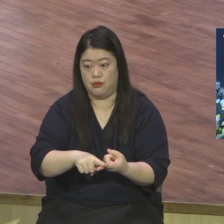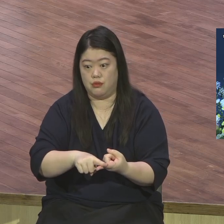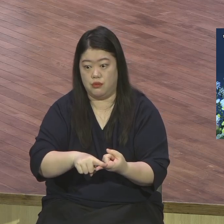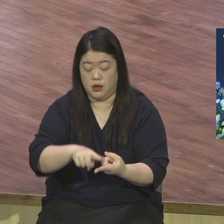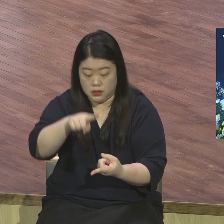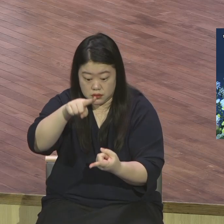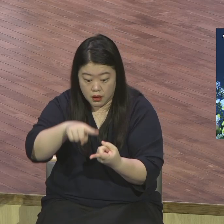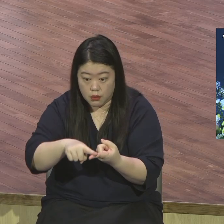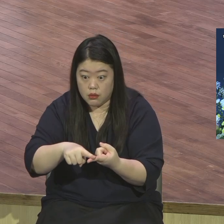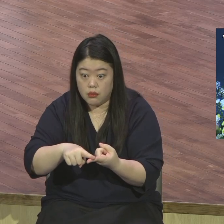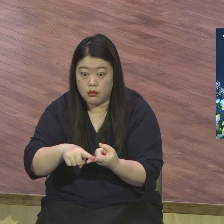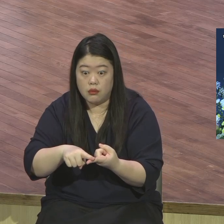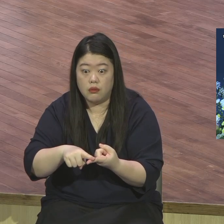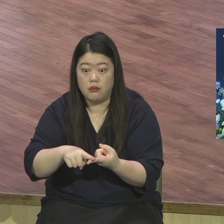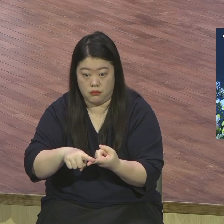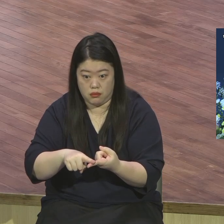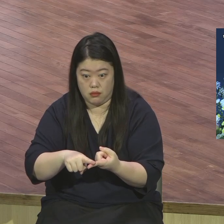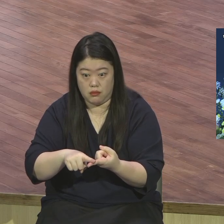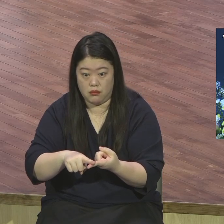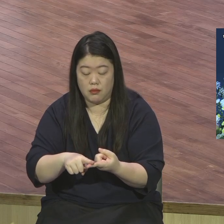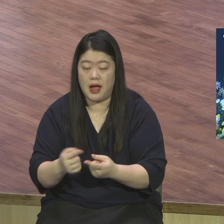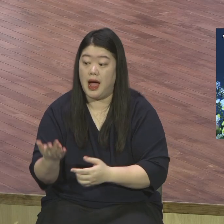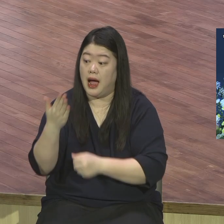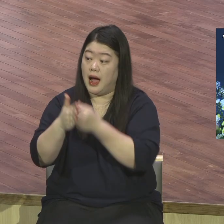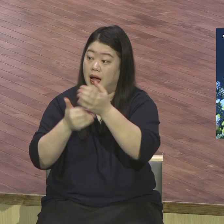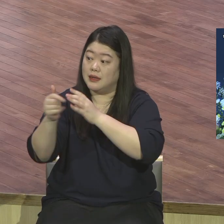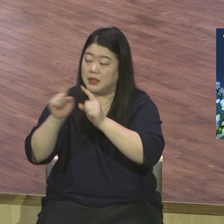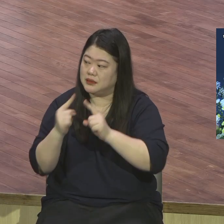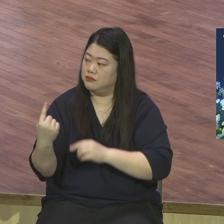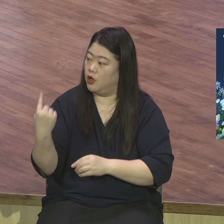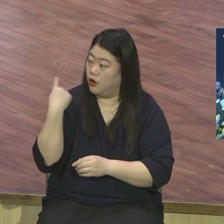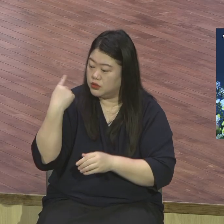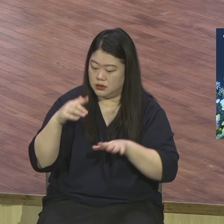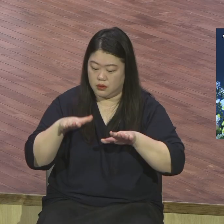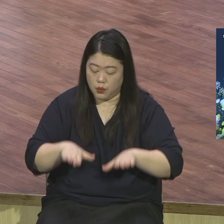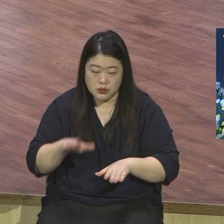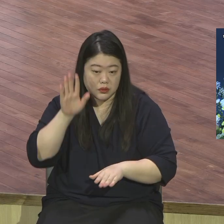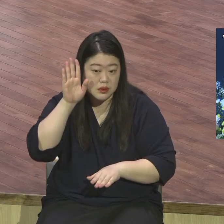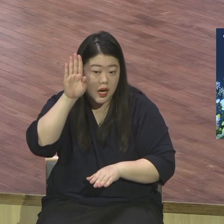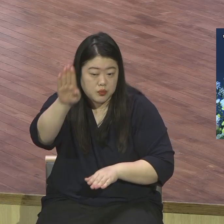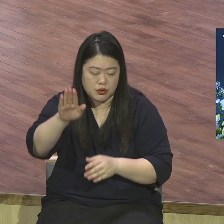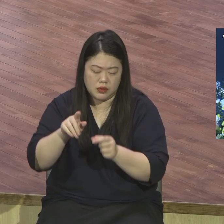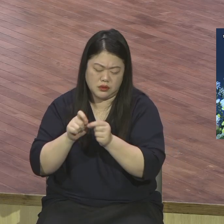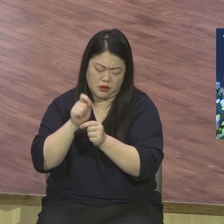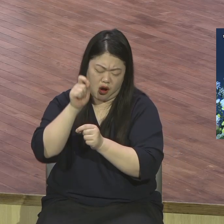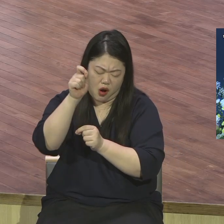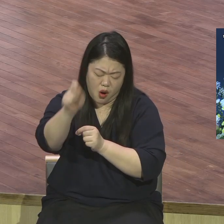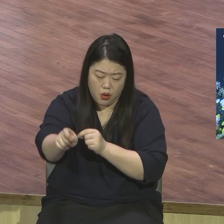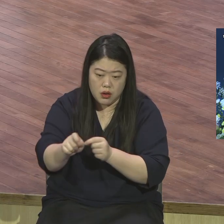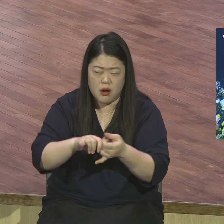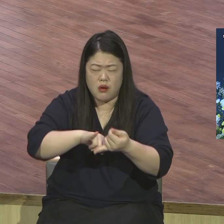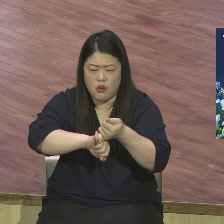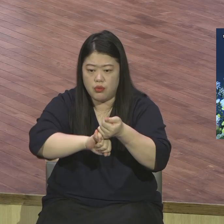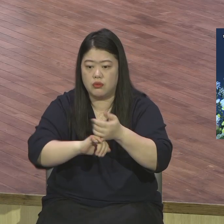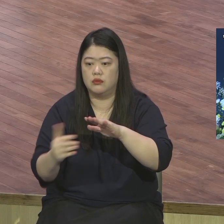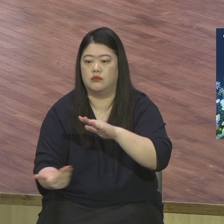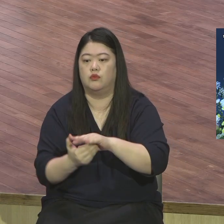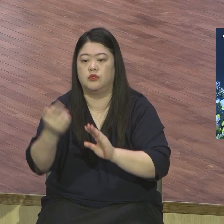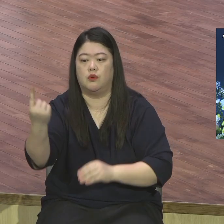말씀은 어찌나 오늘이나 영원토록 반드시 성취되는 말씀입니다 이